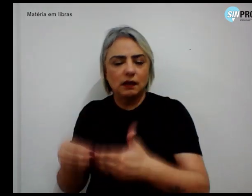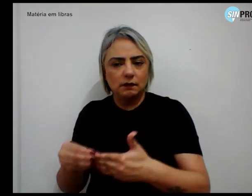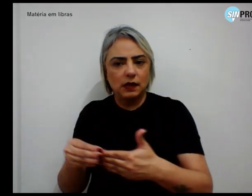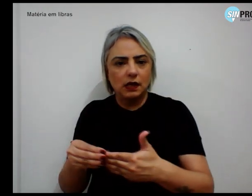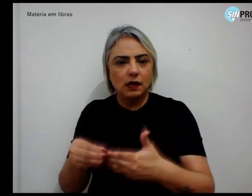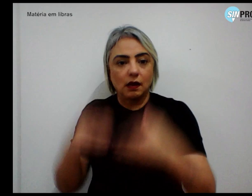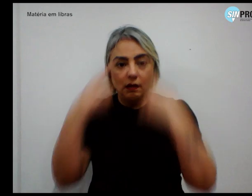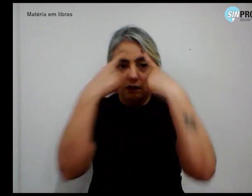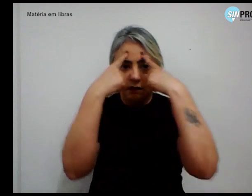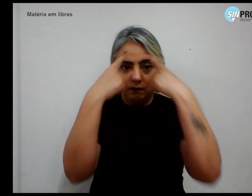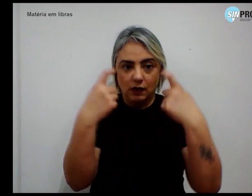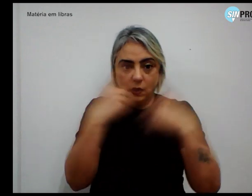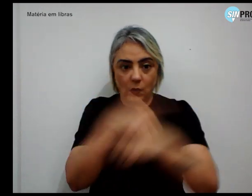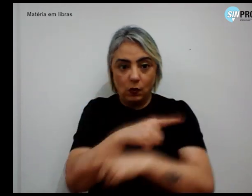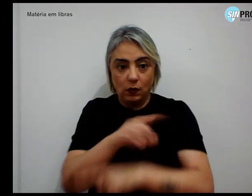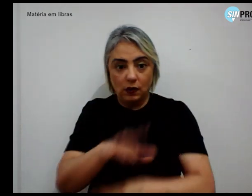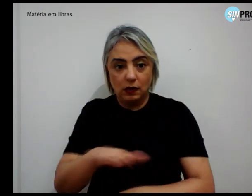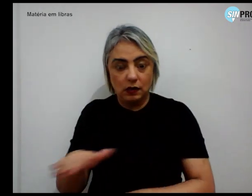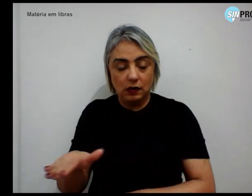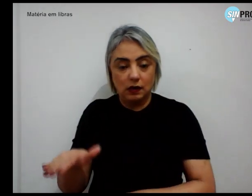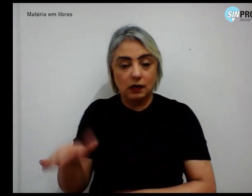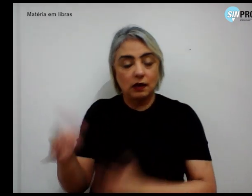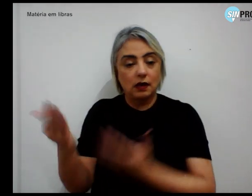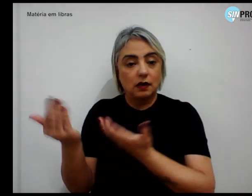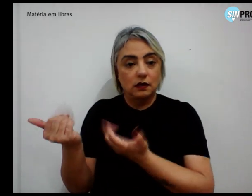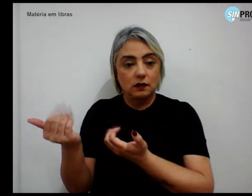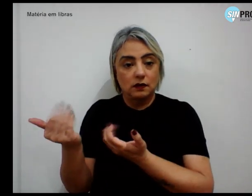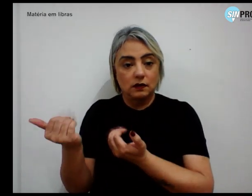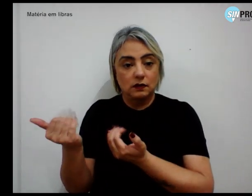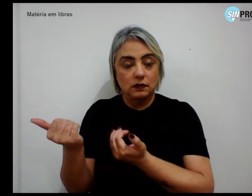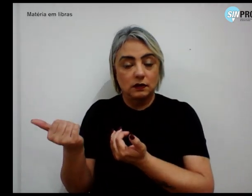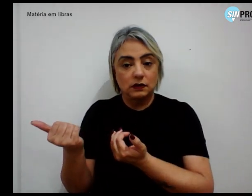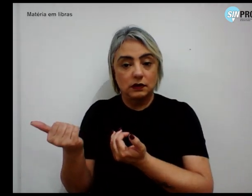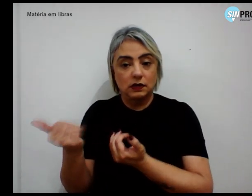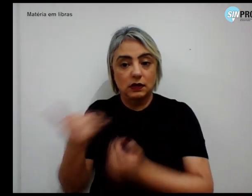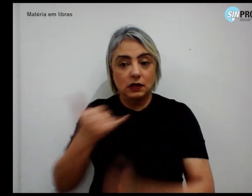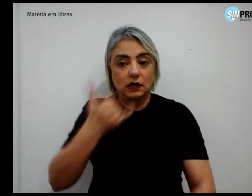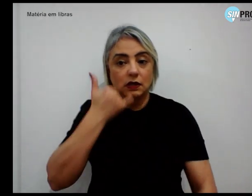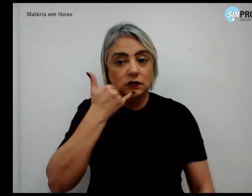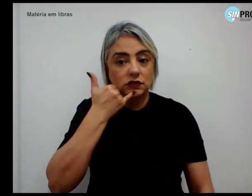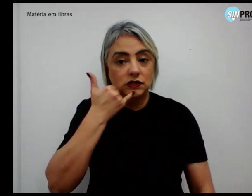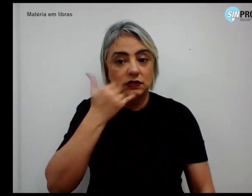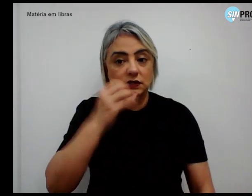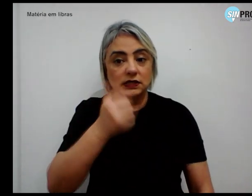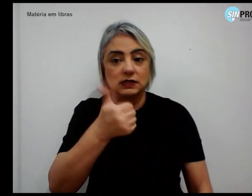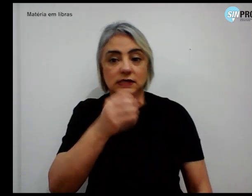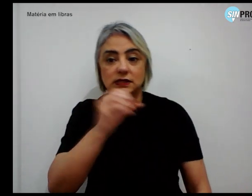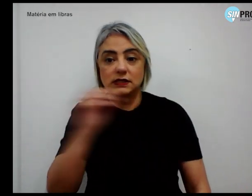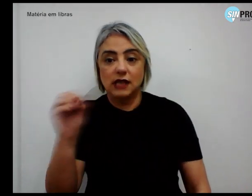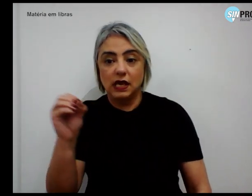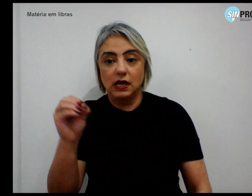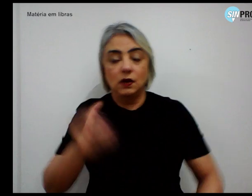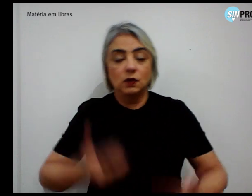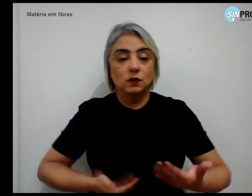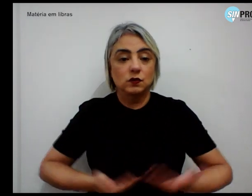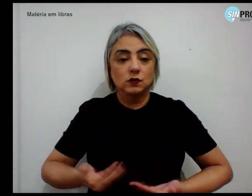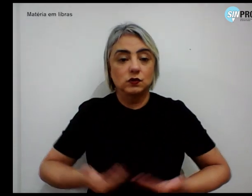violência contra crianças e adolescentes pelo DISC-100. O serviço funciona 24